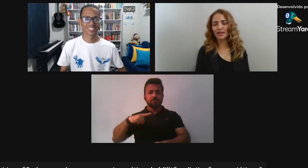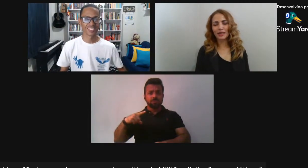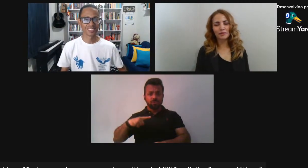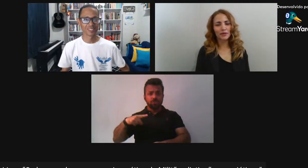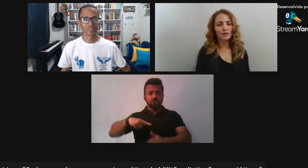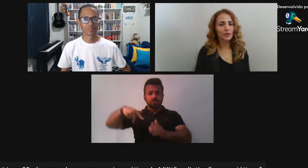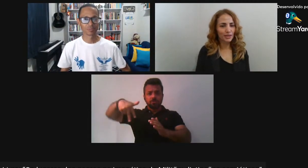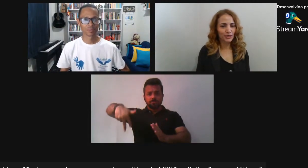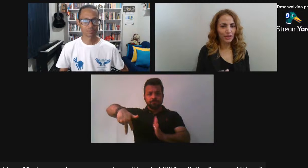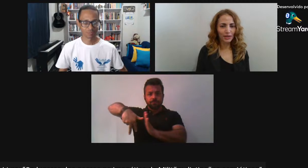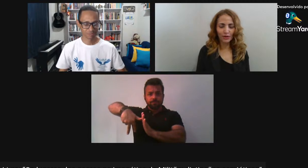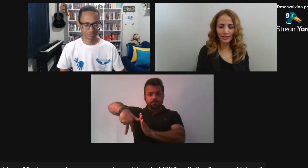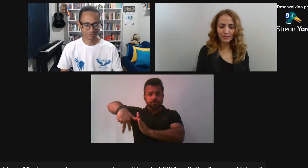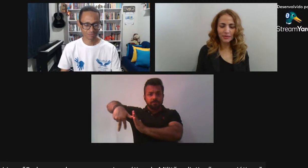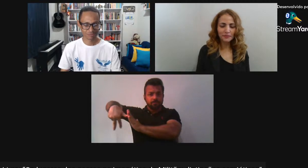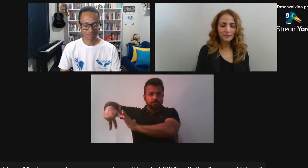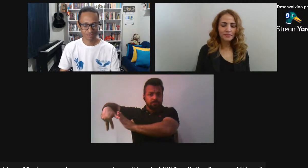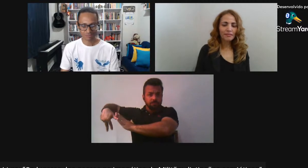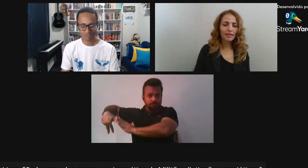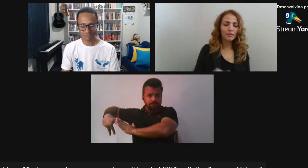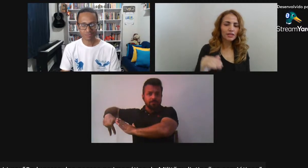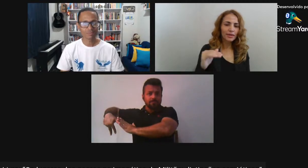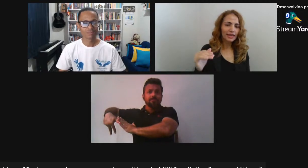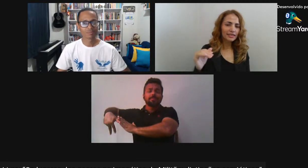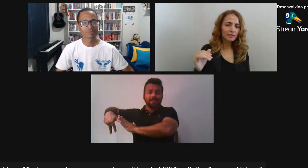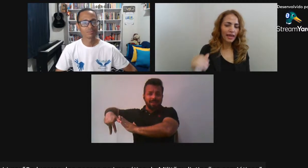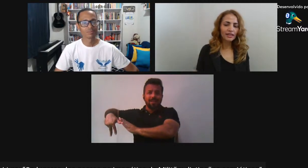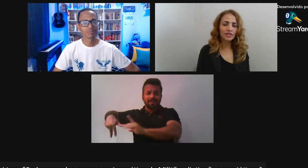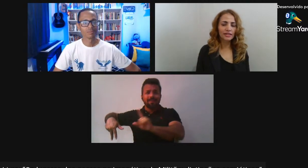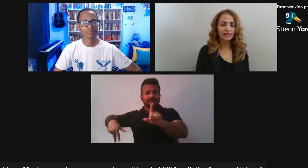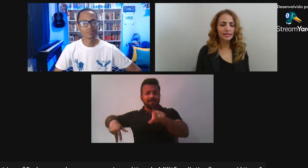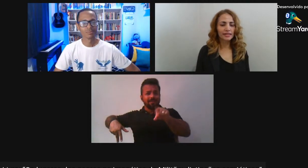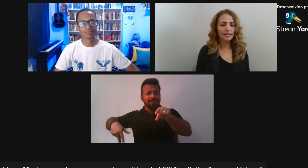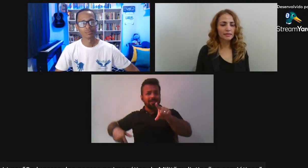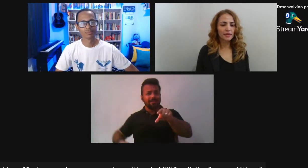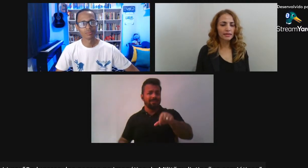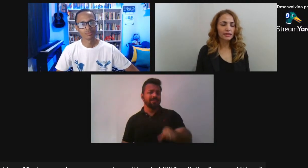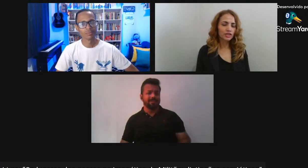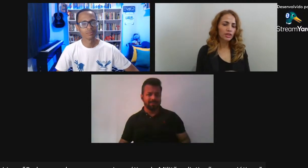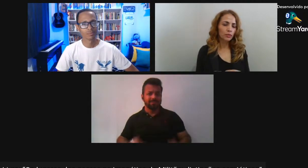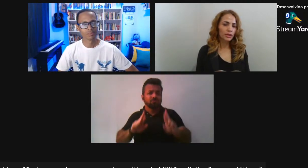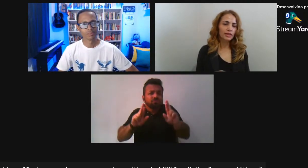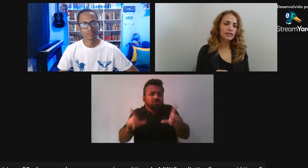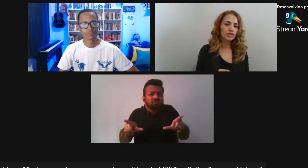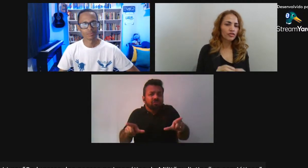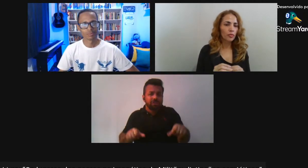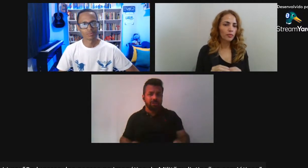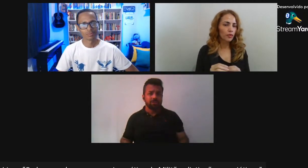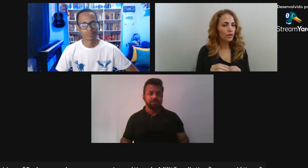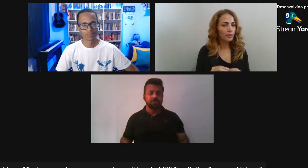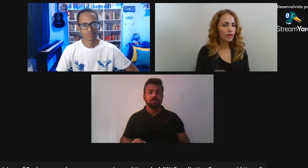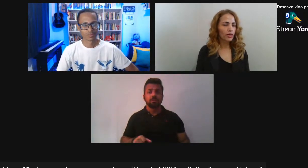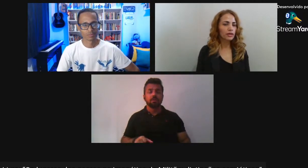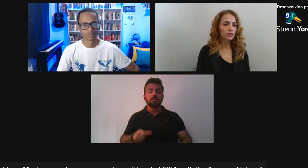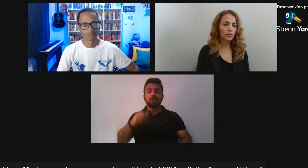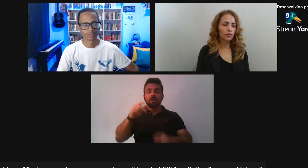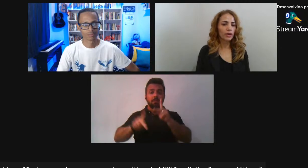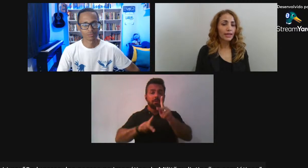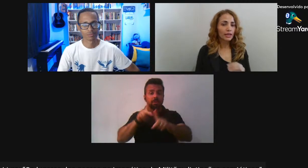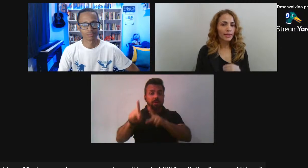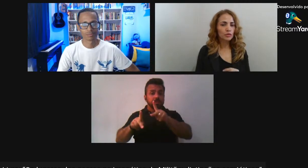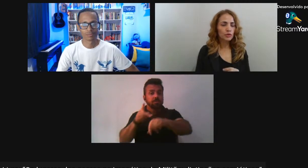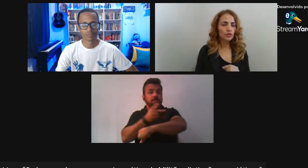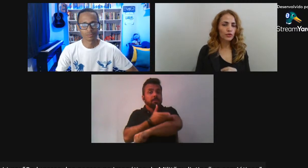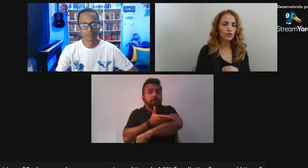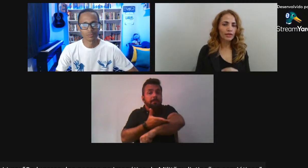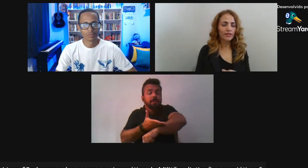Paulista naquele período Embora seja um anacronismo Mas uma classe média Que tinha um poder aquisitivo Um pouquinho maior Que o comum